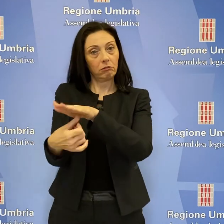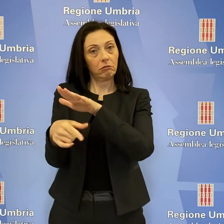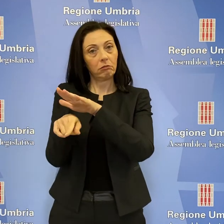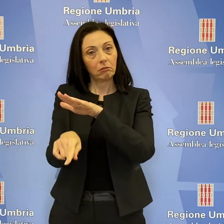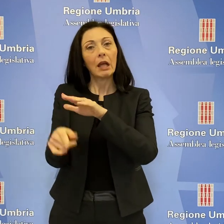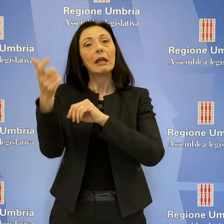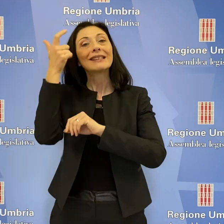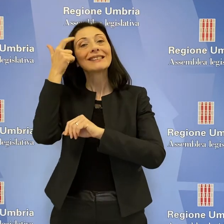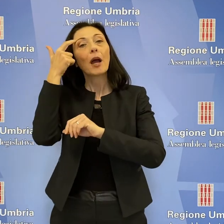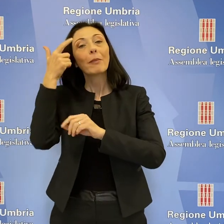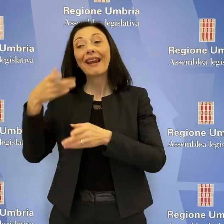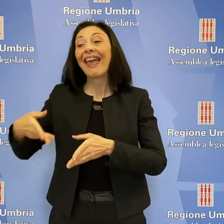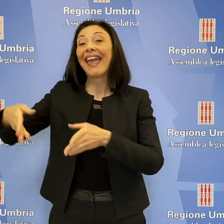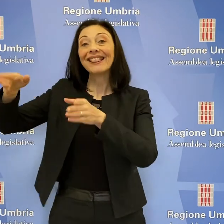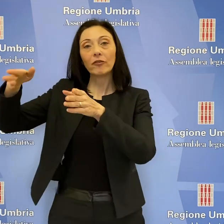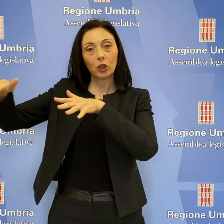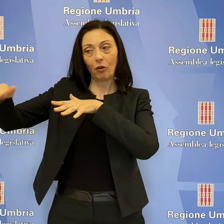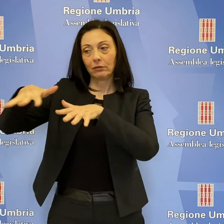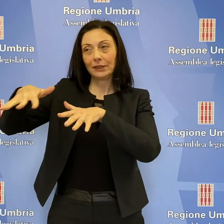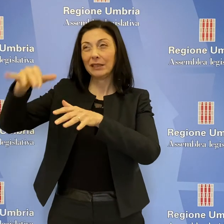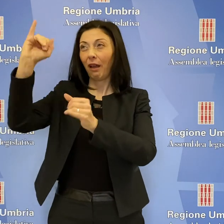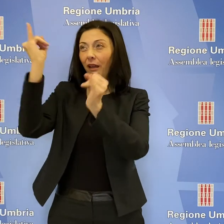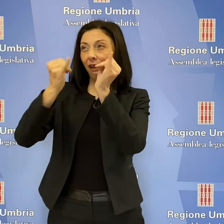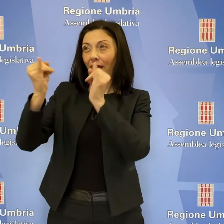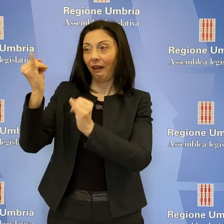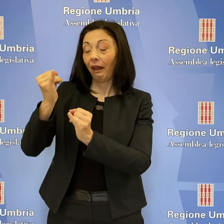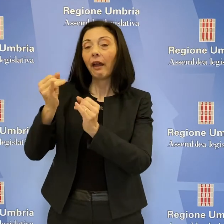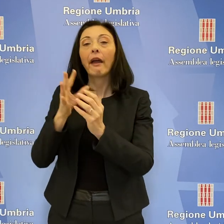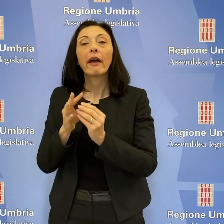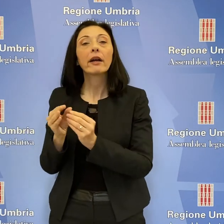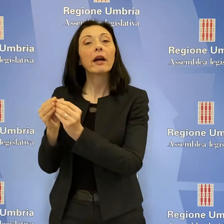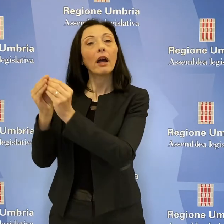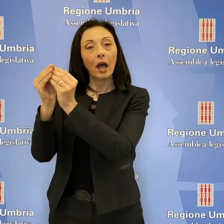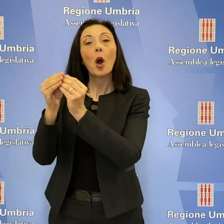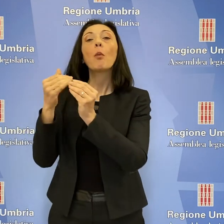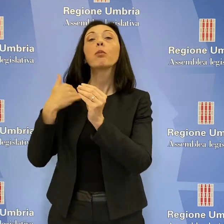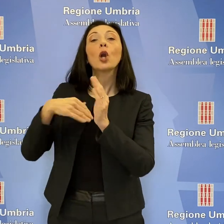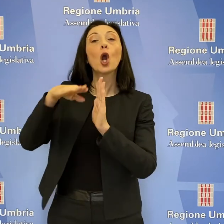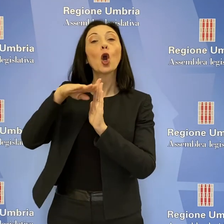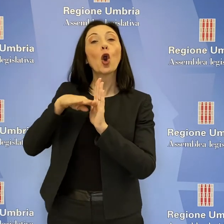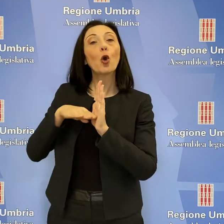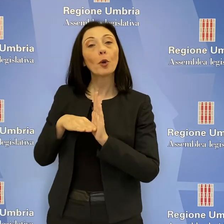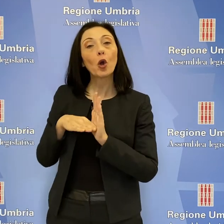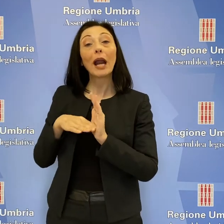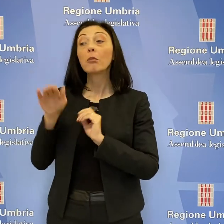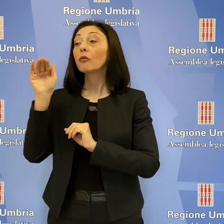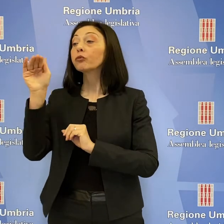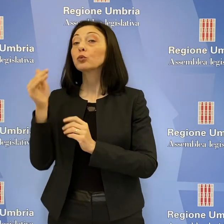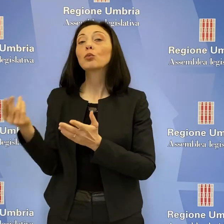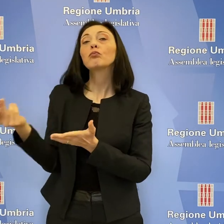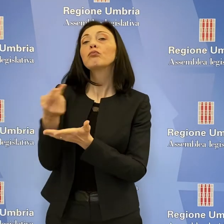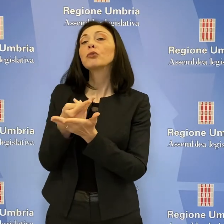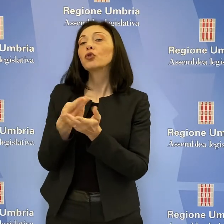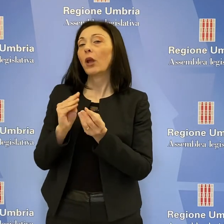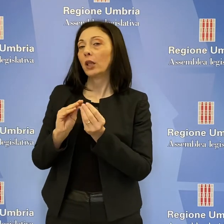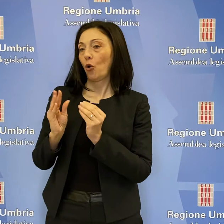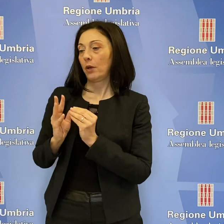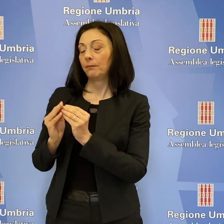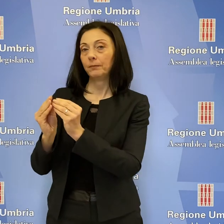lavori dell'edificio danneggiato dal sisma, il cronoprogramma e i progetti futuri per la ricostruzione, specificando infine gli intendimenti della giunta